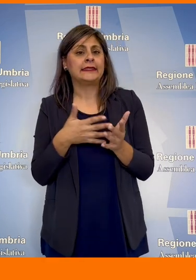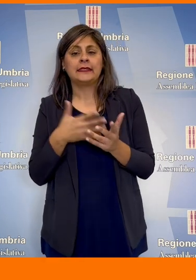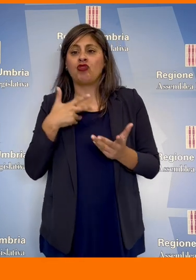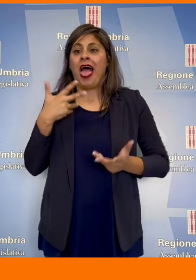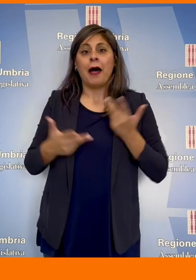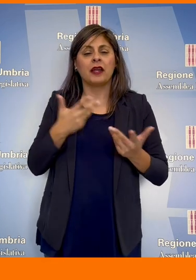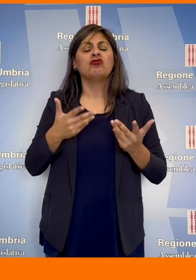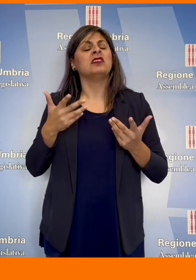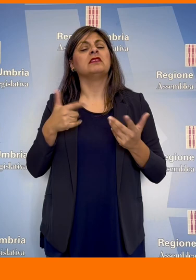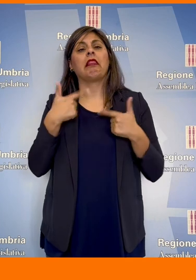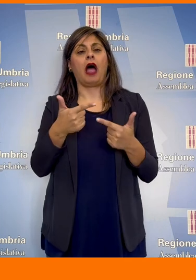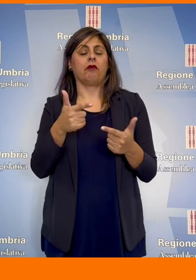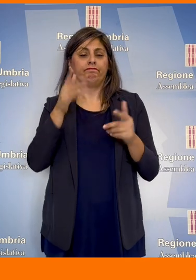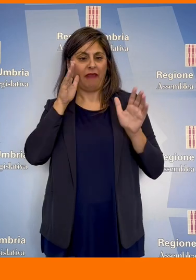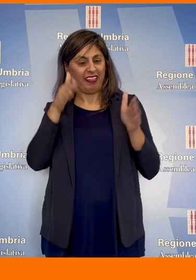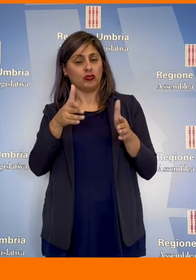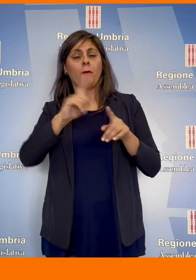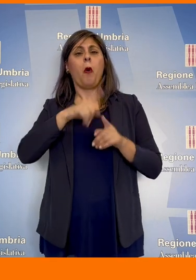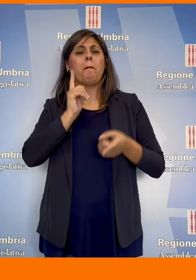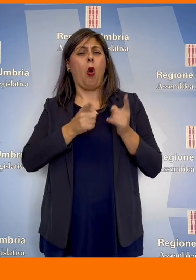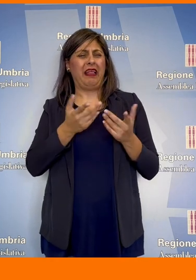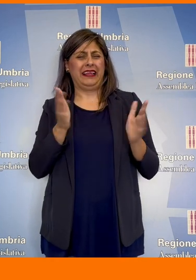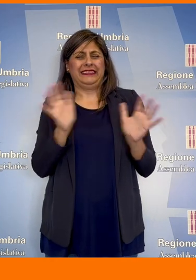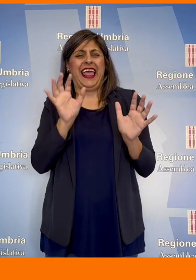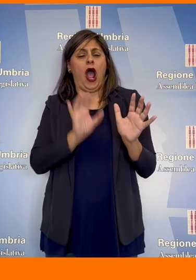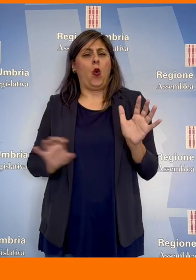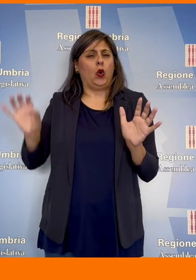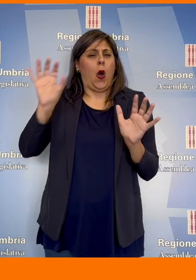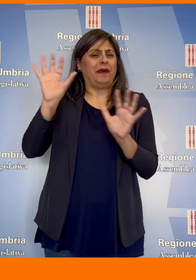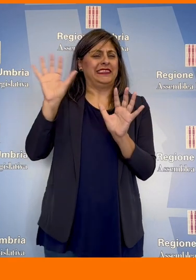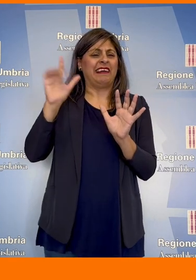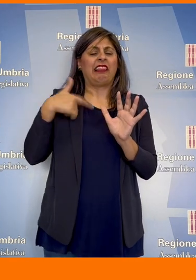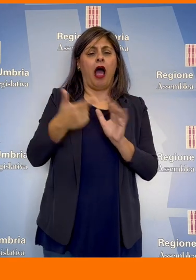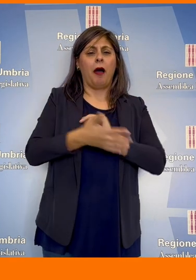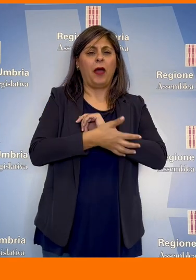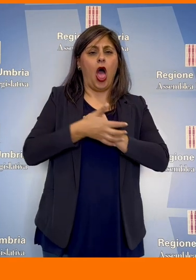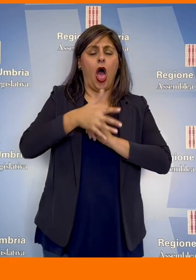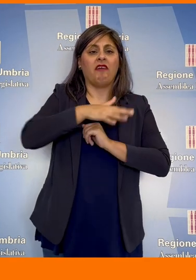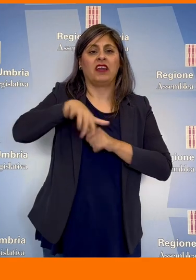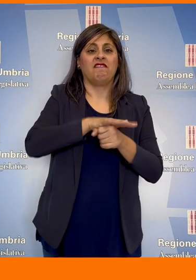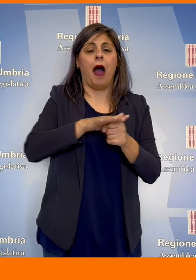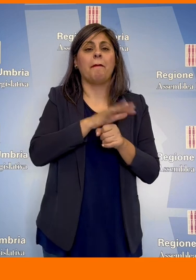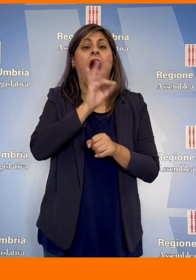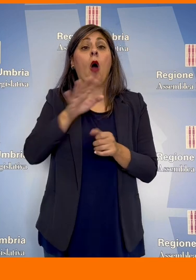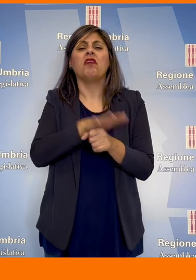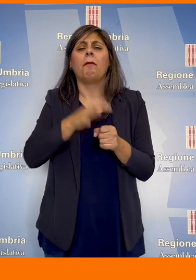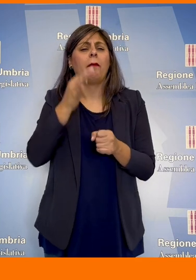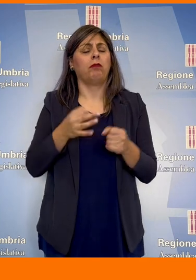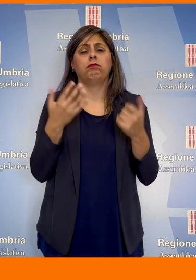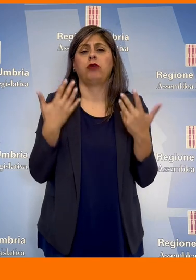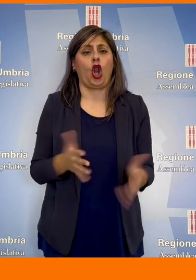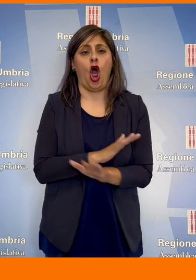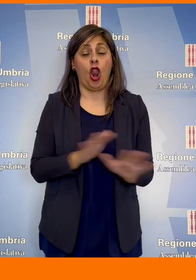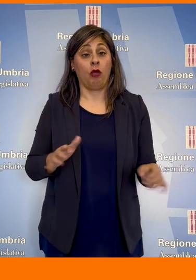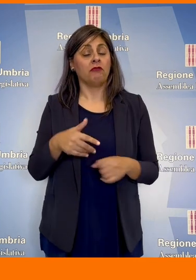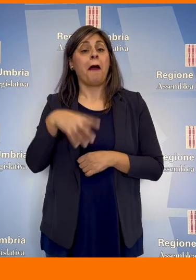emergenze, oltre che da politiche scellerate messe in campo dall'Europa, che le hanno impoverite e in molti casi hanno messo in ginocchio le famiglie. La